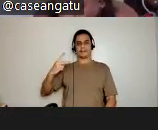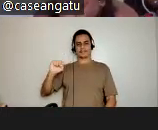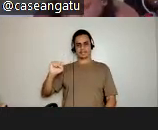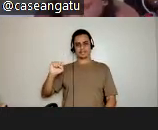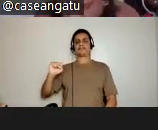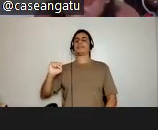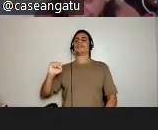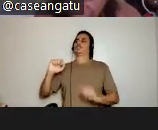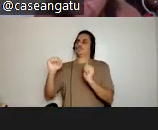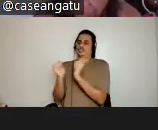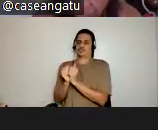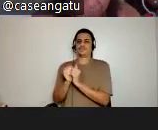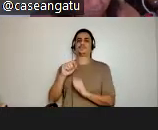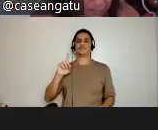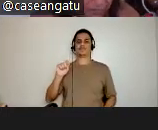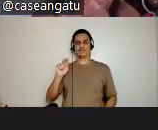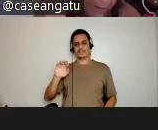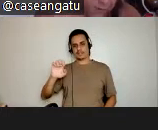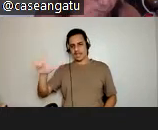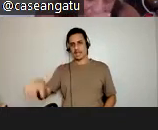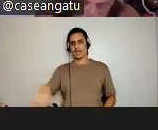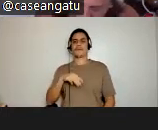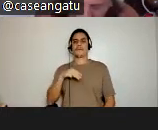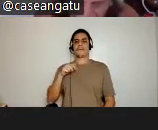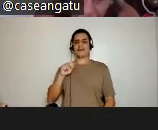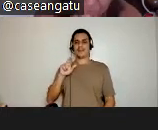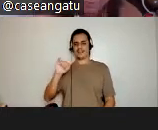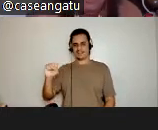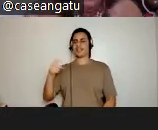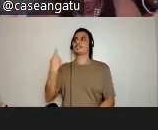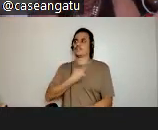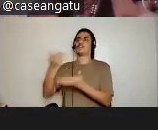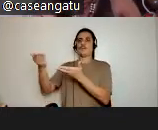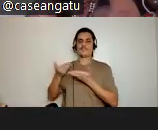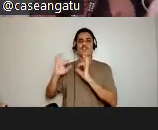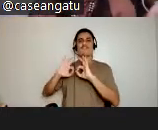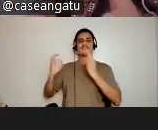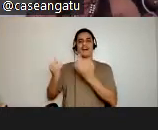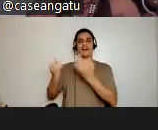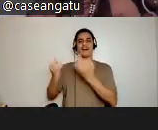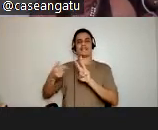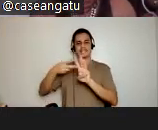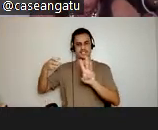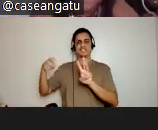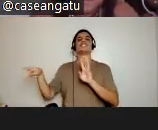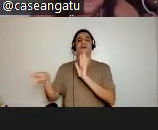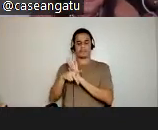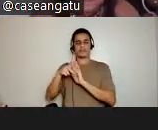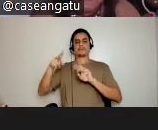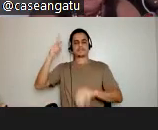com as duas Marilhas, uma exposição que a chamou Aparentada de São Paulo. Mas a gente fez questão também chamada Morador de Rua.